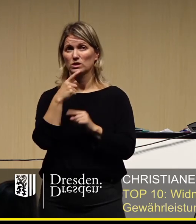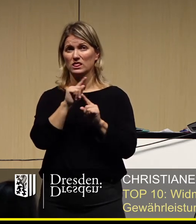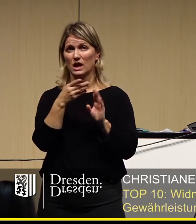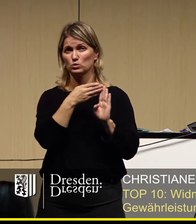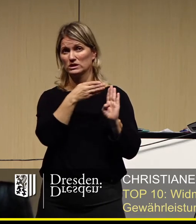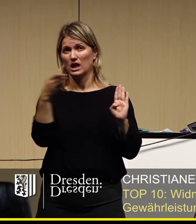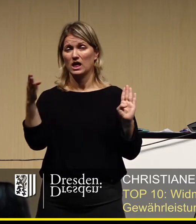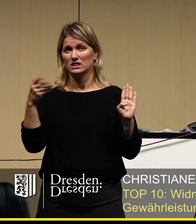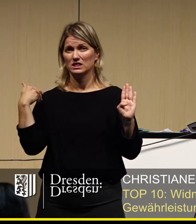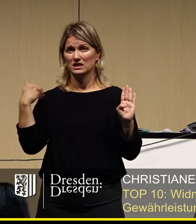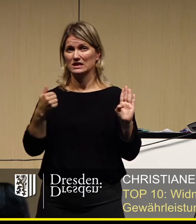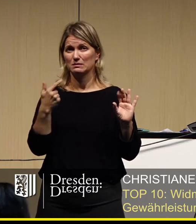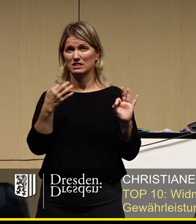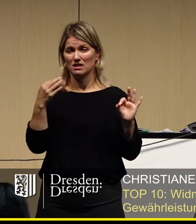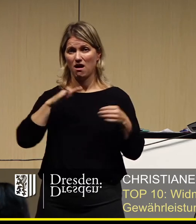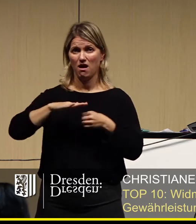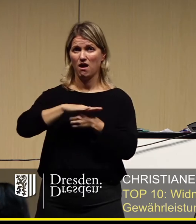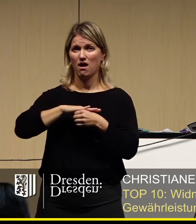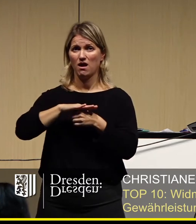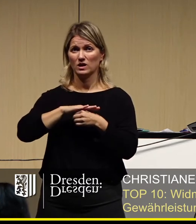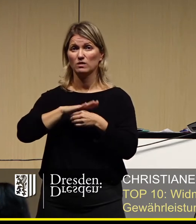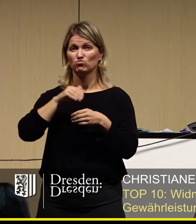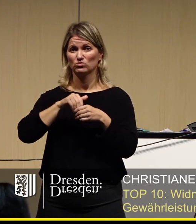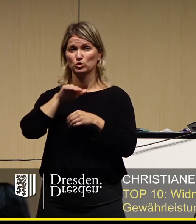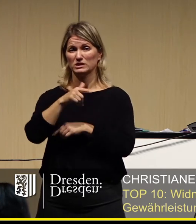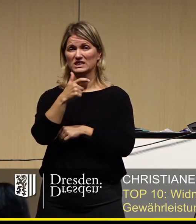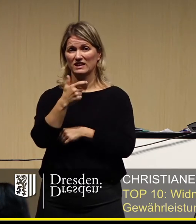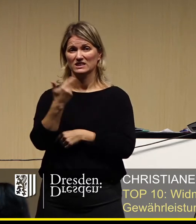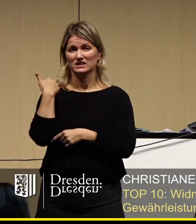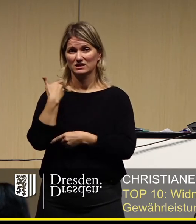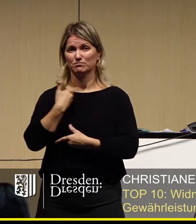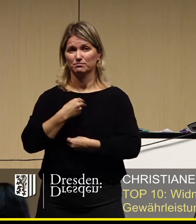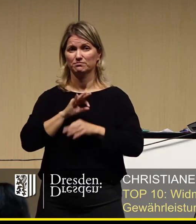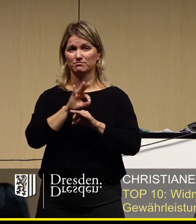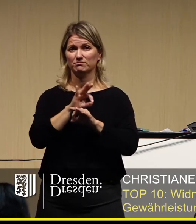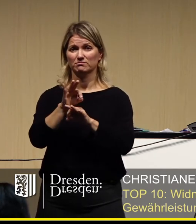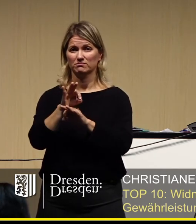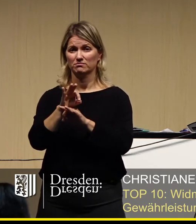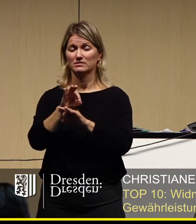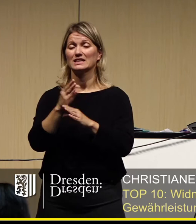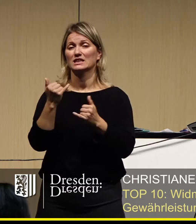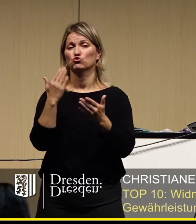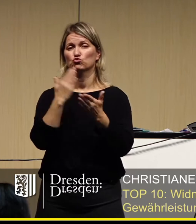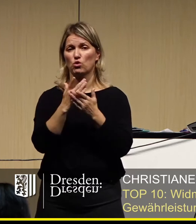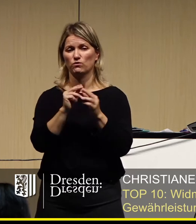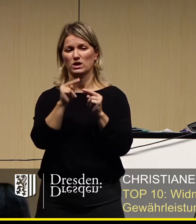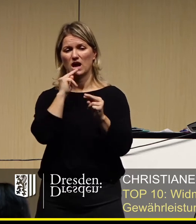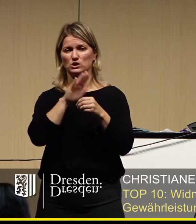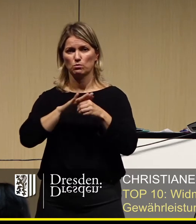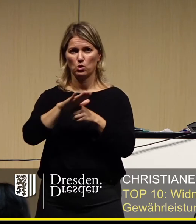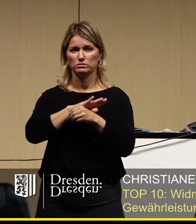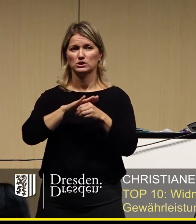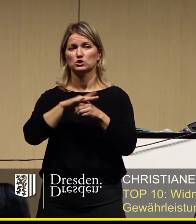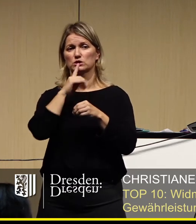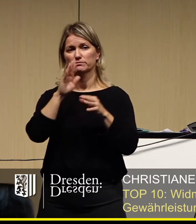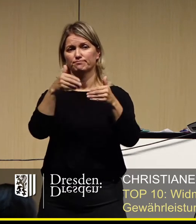Zugänge zu den gastronomischen Bereichen also eben beschränkt werden.